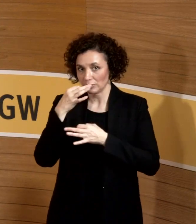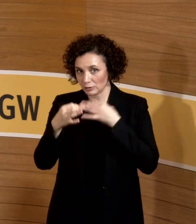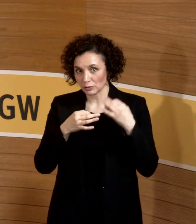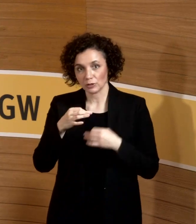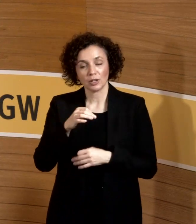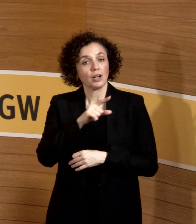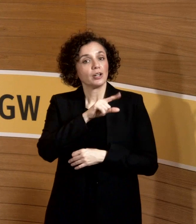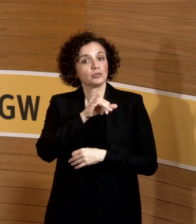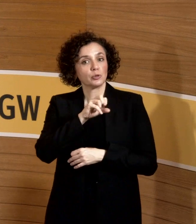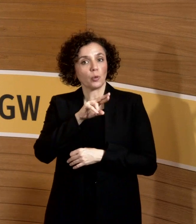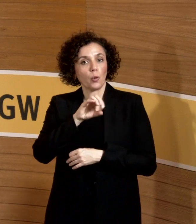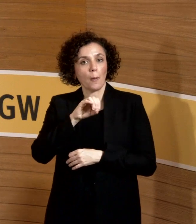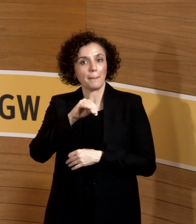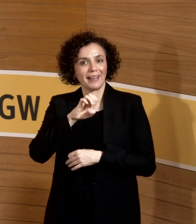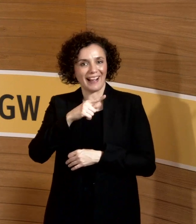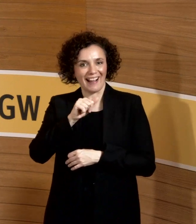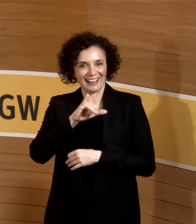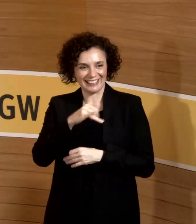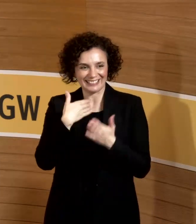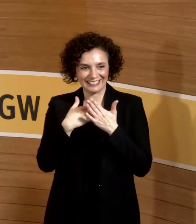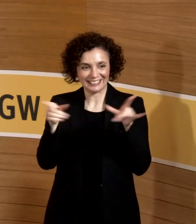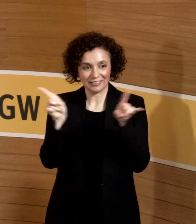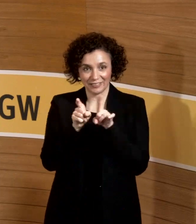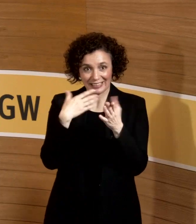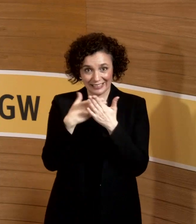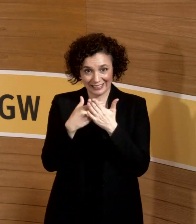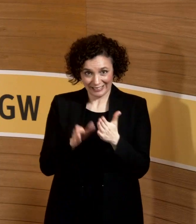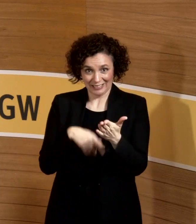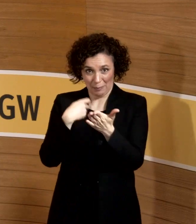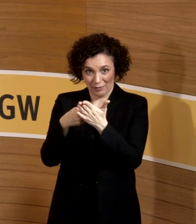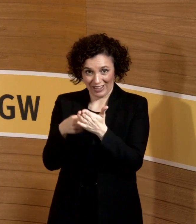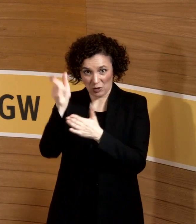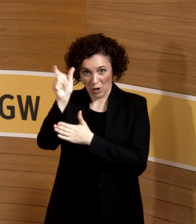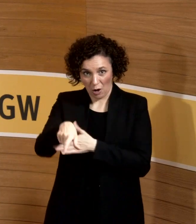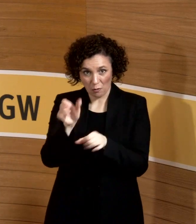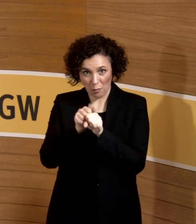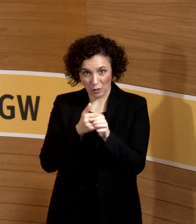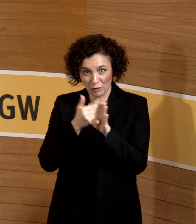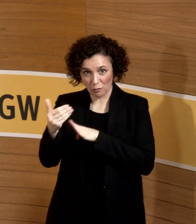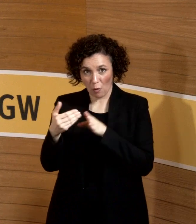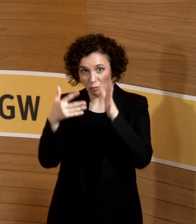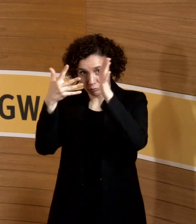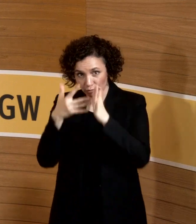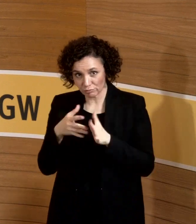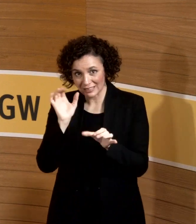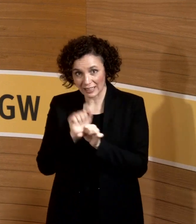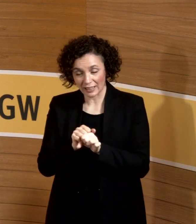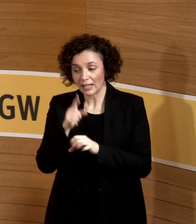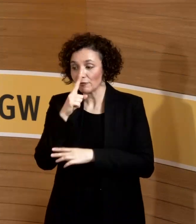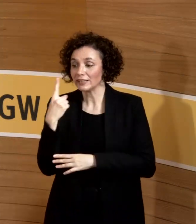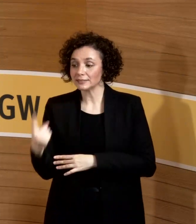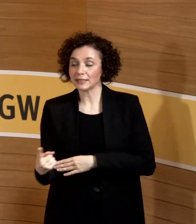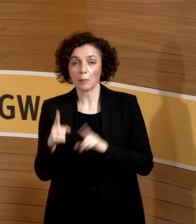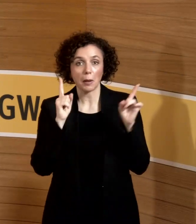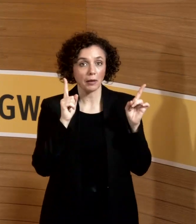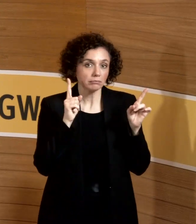und Parvo B19 für junge Frauen, die in den Kinderkontakt gehen, damit sie vielleicht schon ein bisschen entspannter dann sagen, also ich bin